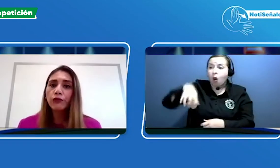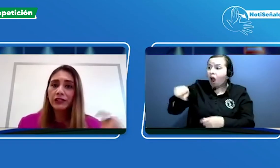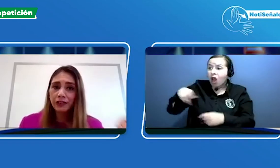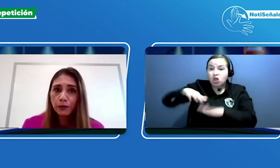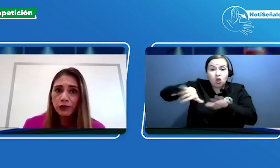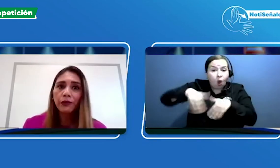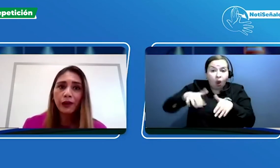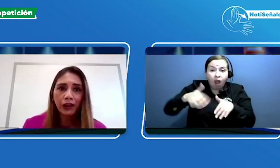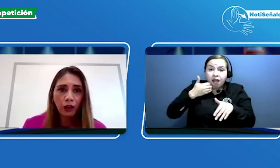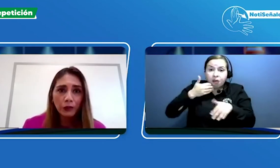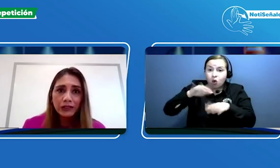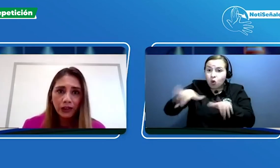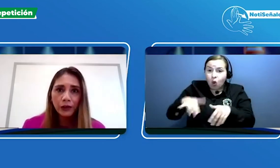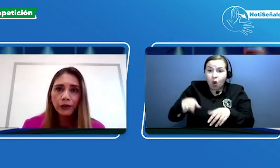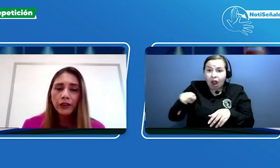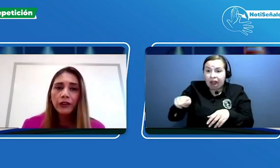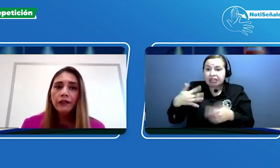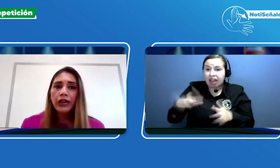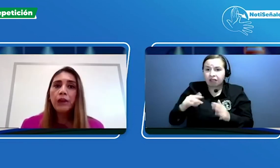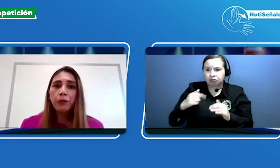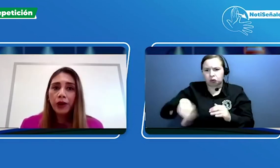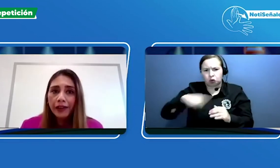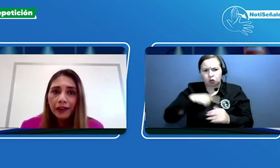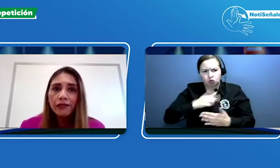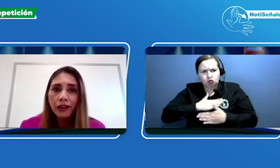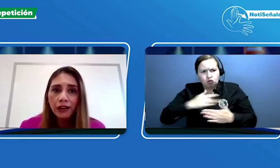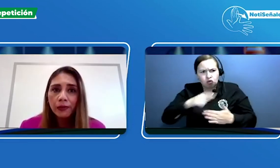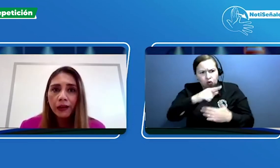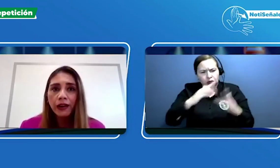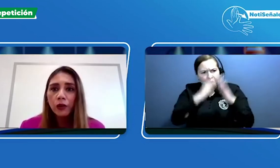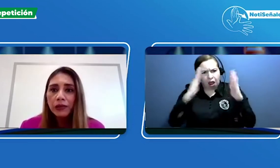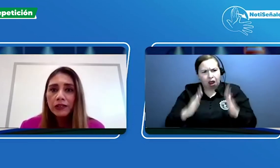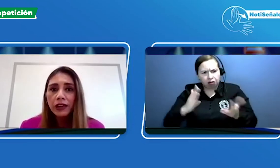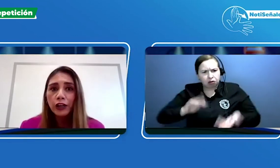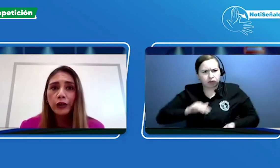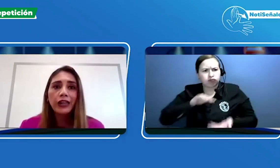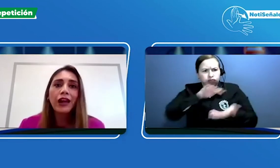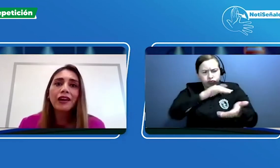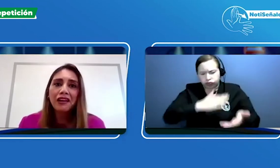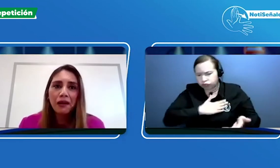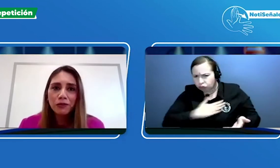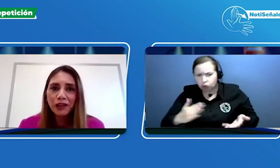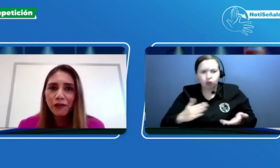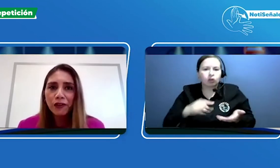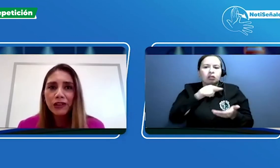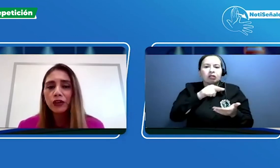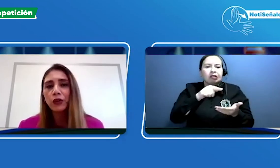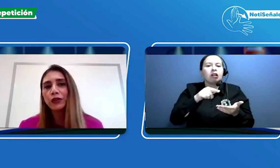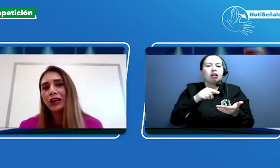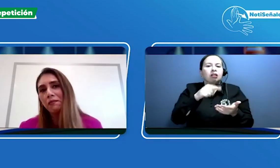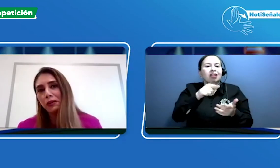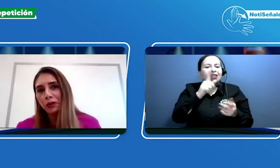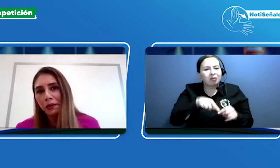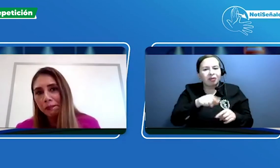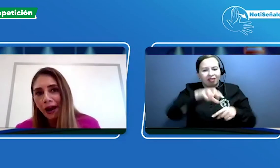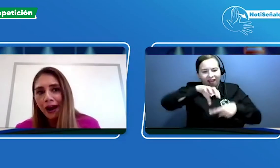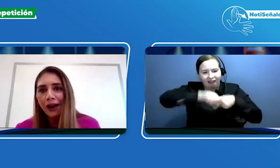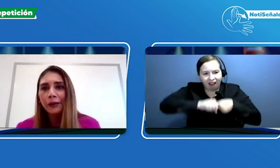ofrecemos la entrega a domicilio. Él puede agendar la entrega a domicilio y ahí le damos la información del pleno de pago,